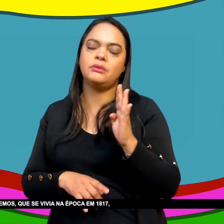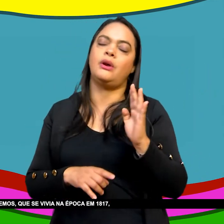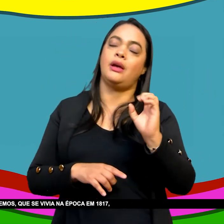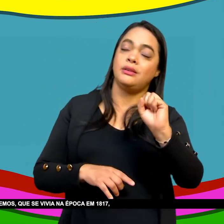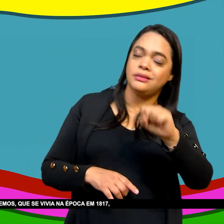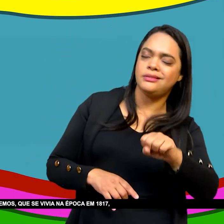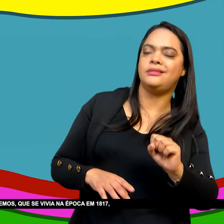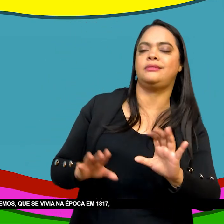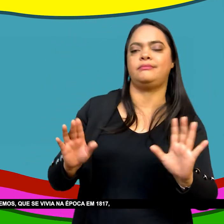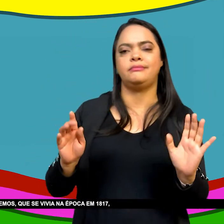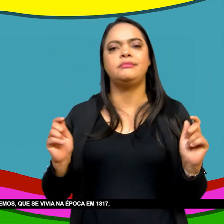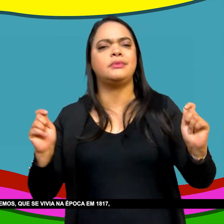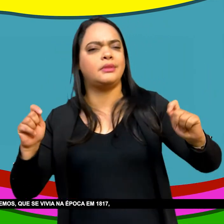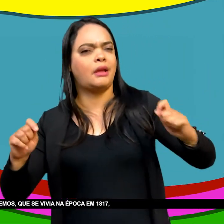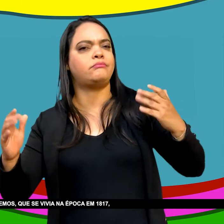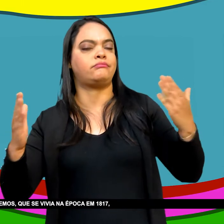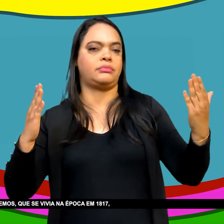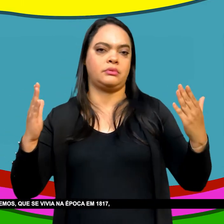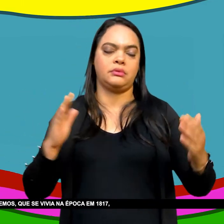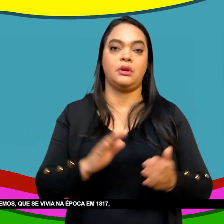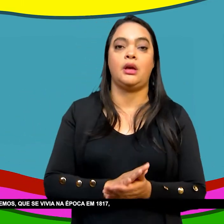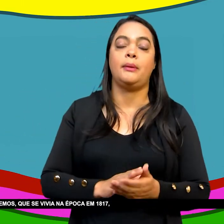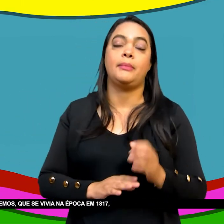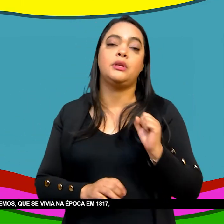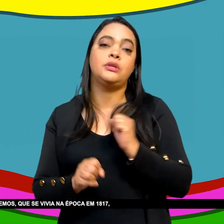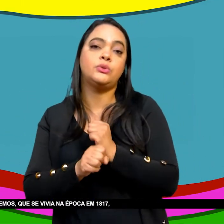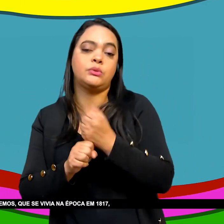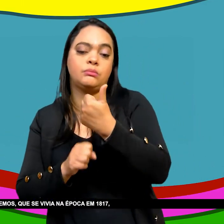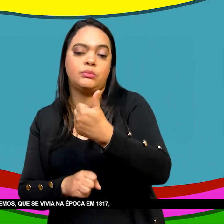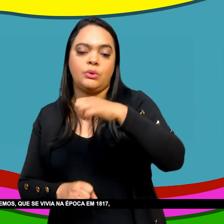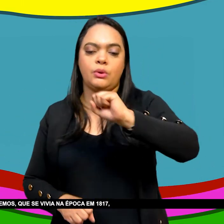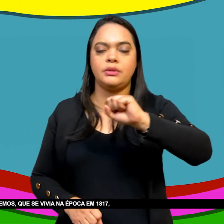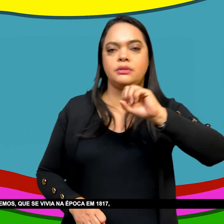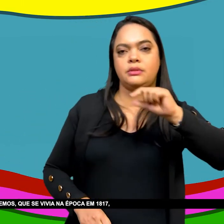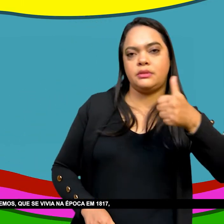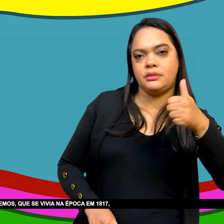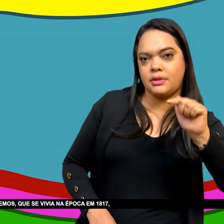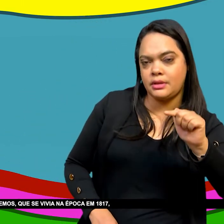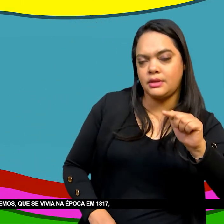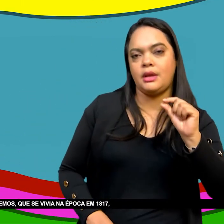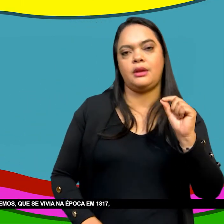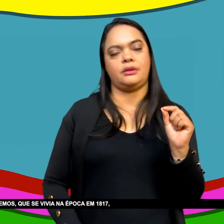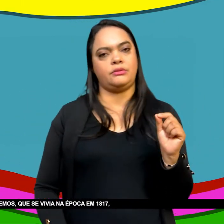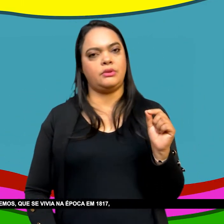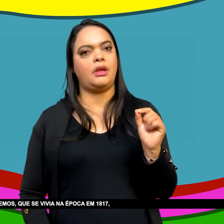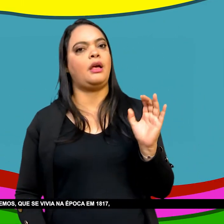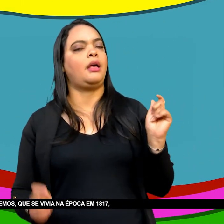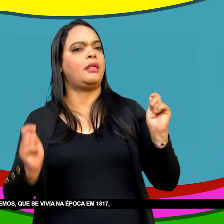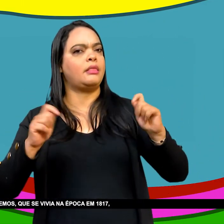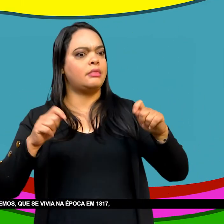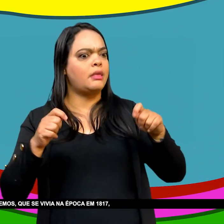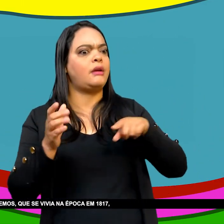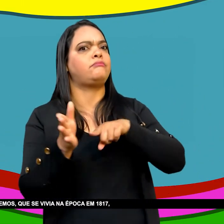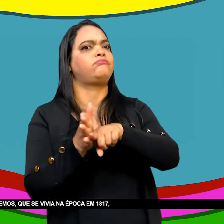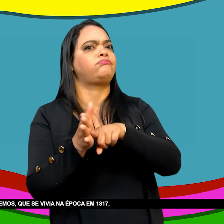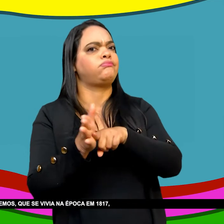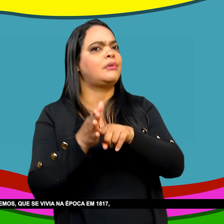especificidade Da sociedade Que nós vivemos Que se vivia na época Em 1917